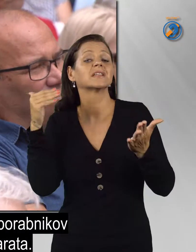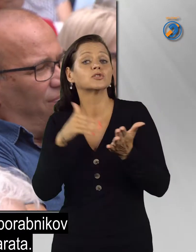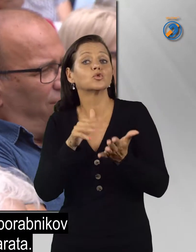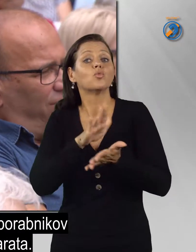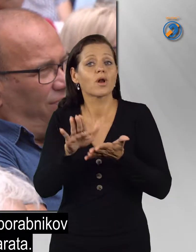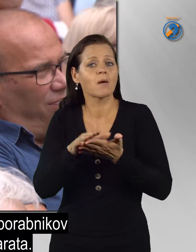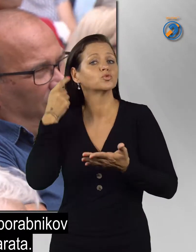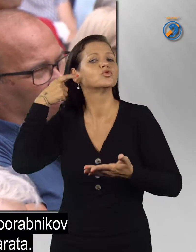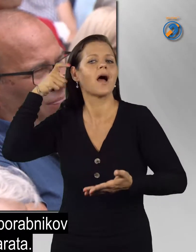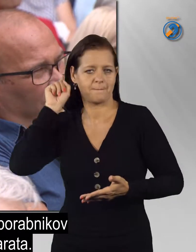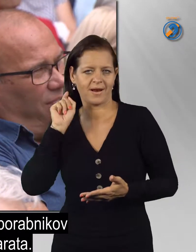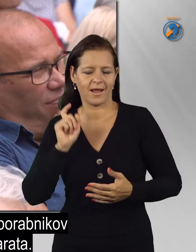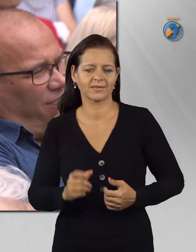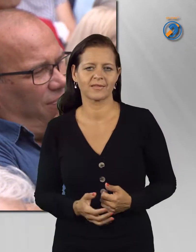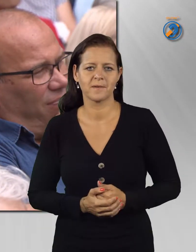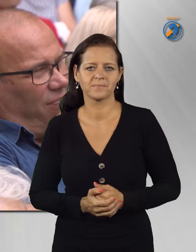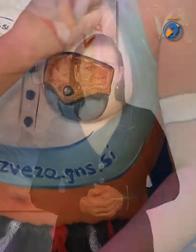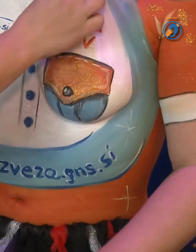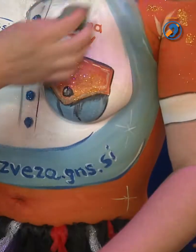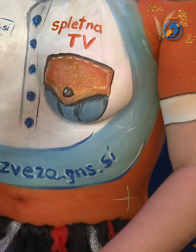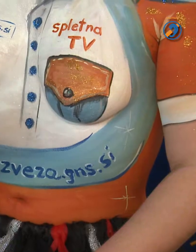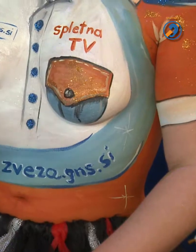uporabnikov slušnega aparata.